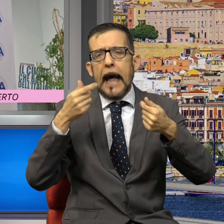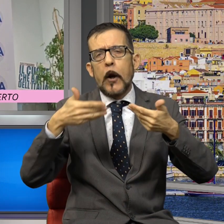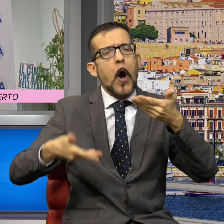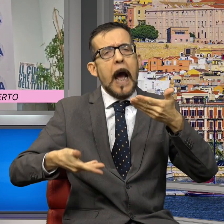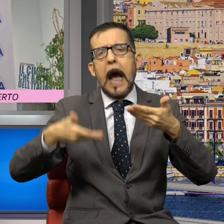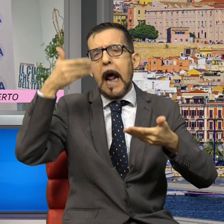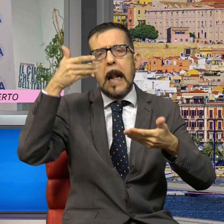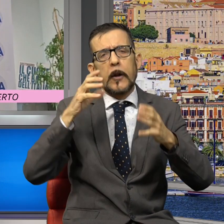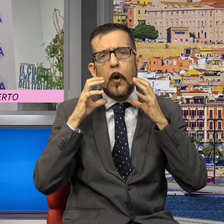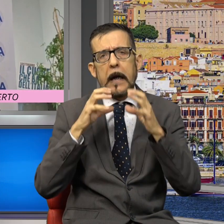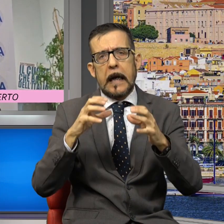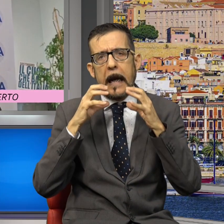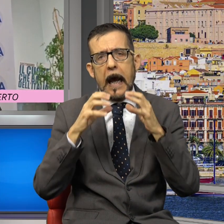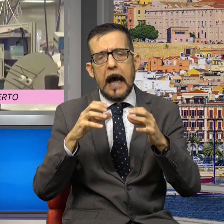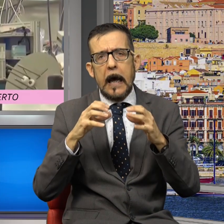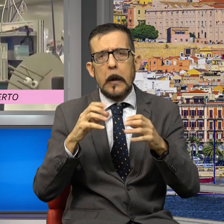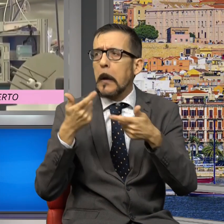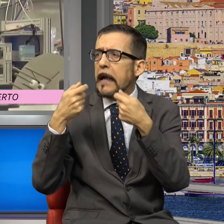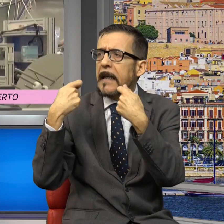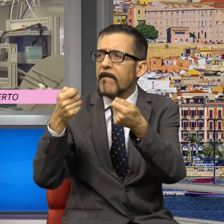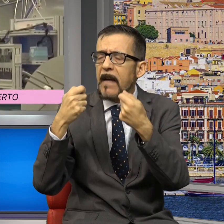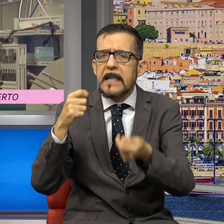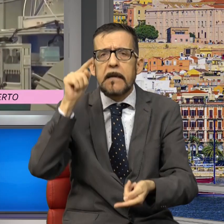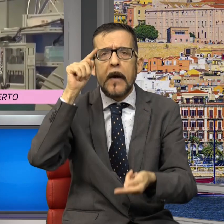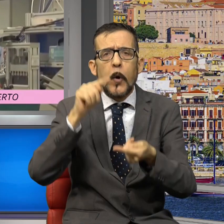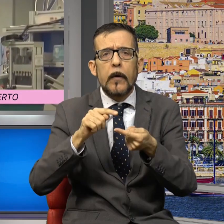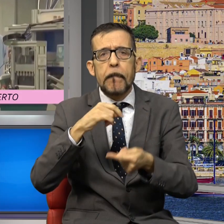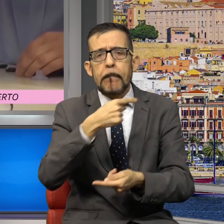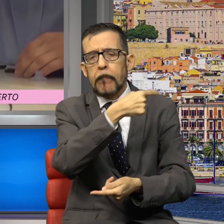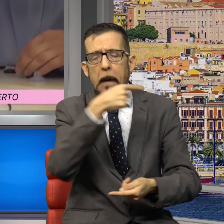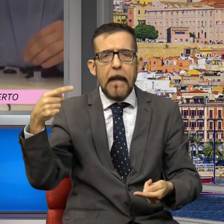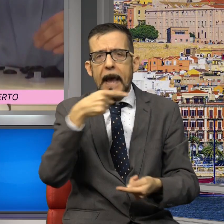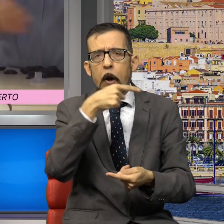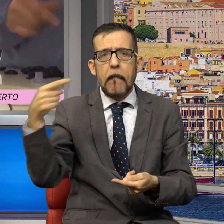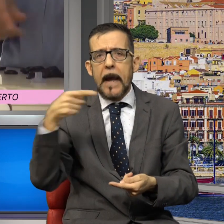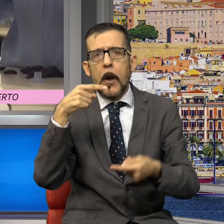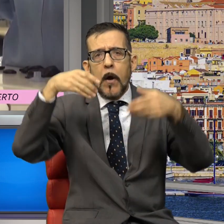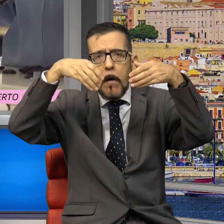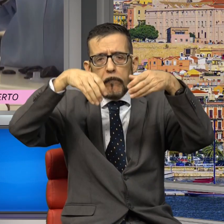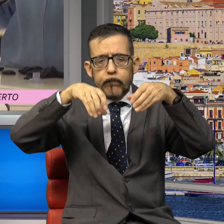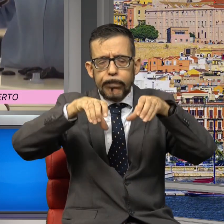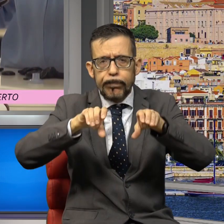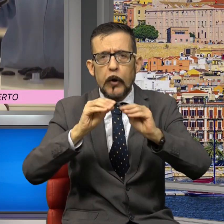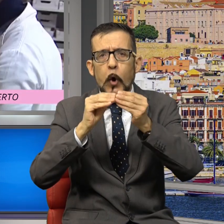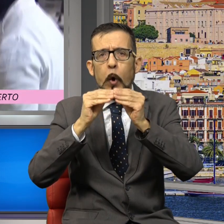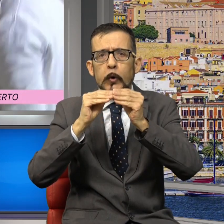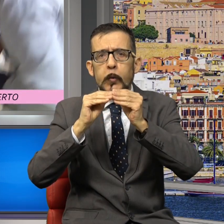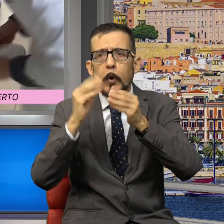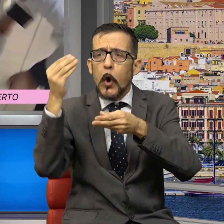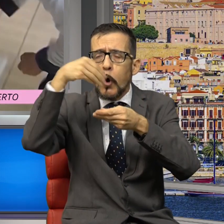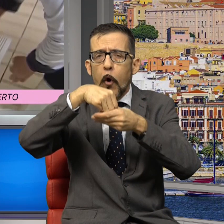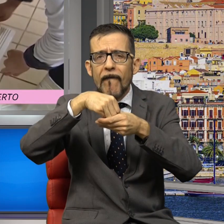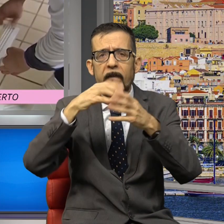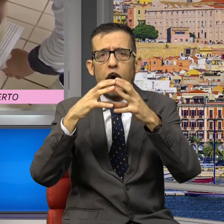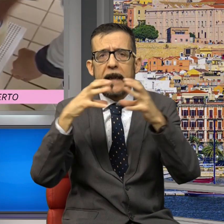deprimendo investimenti e consumi. Segni meno, come la riduzione delle costruzioni, ma soprattutto quello che ha coinvolto le imprese più piccole,